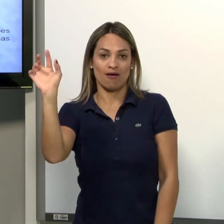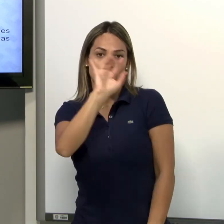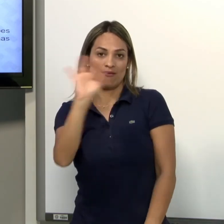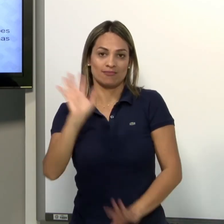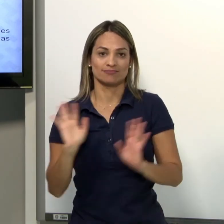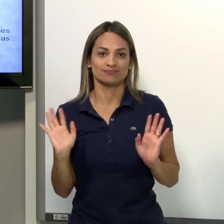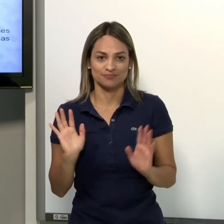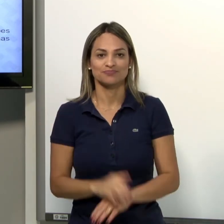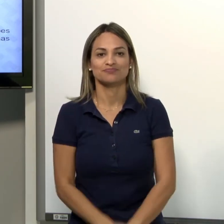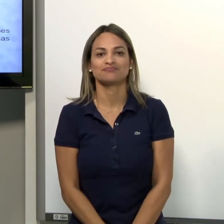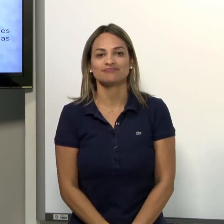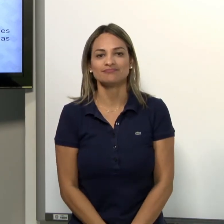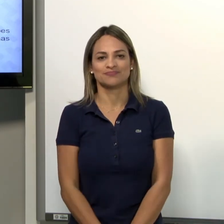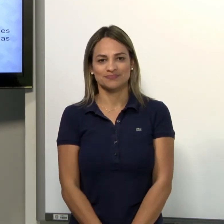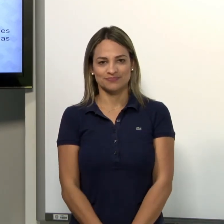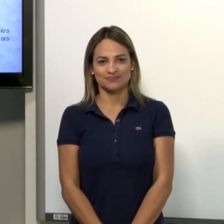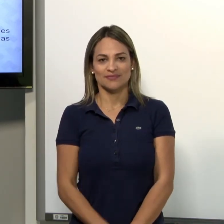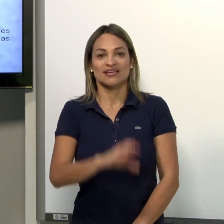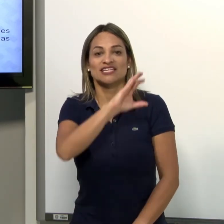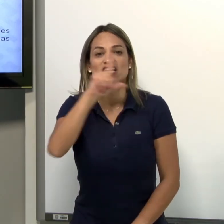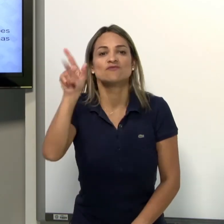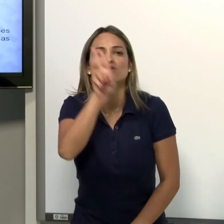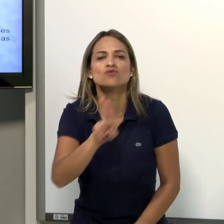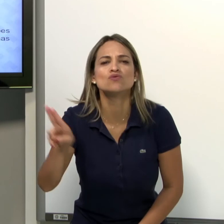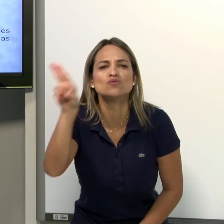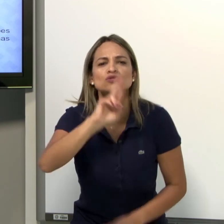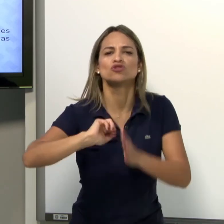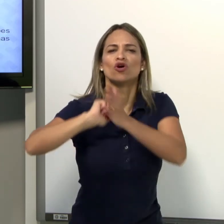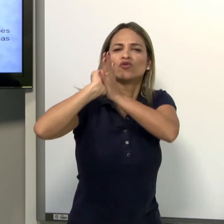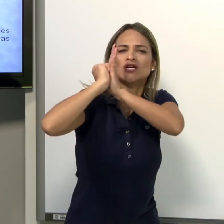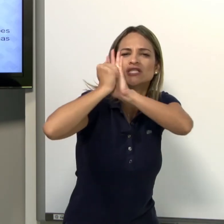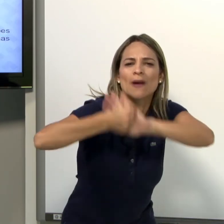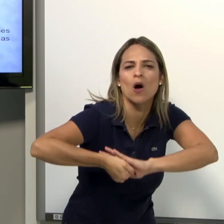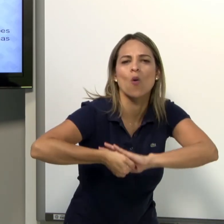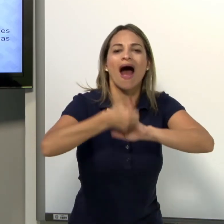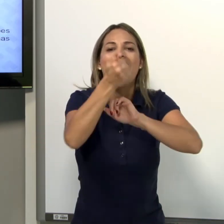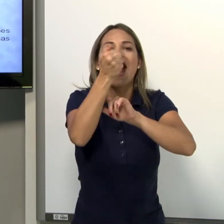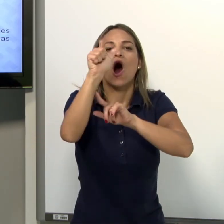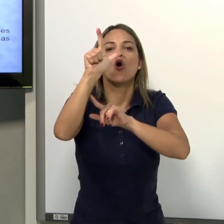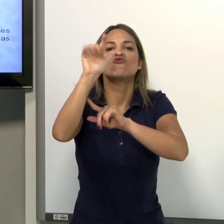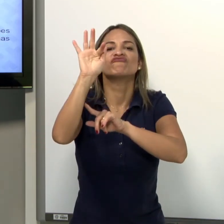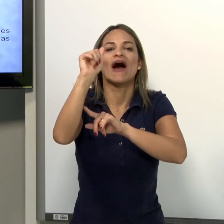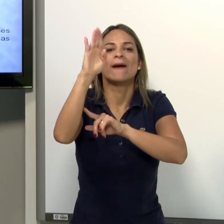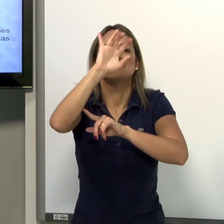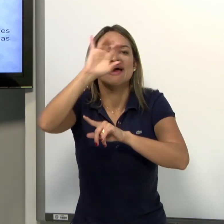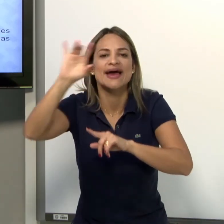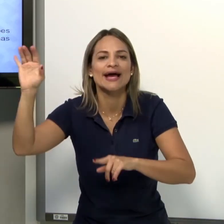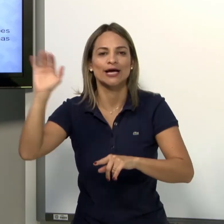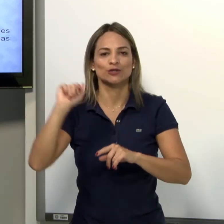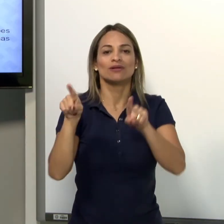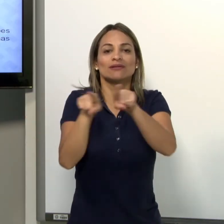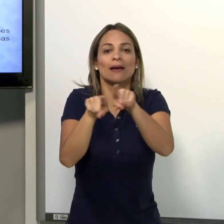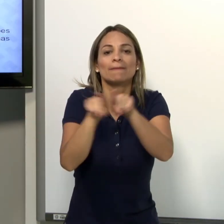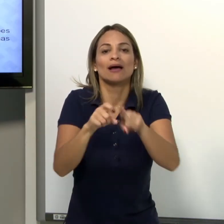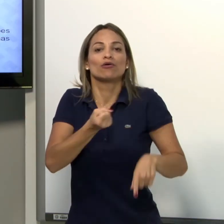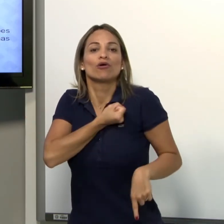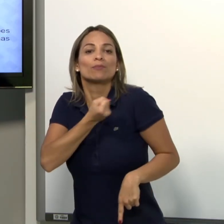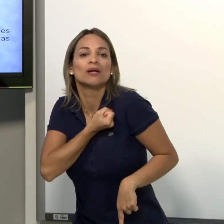classificador usa seu alfabeto. Então, esse classificador usa a configuração de mãos do